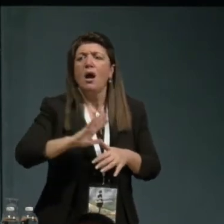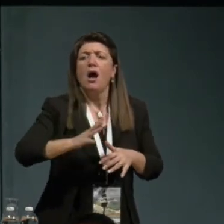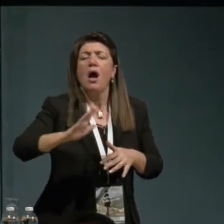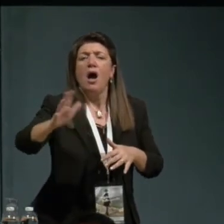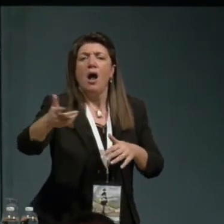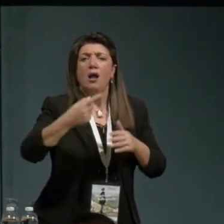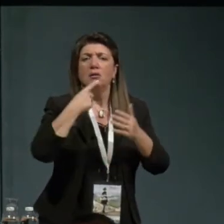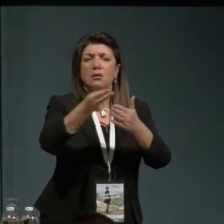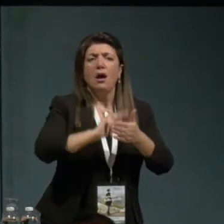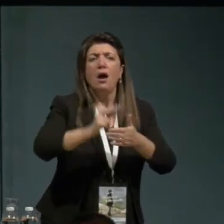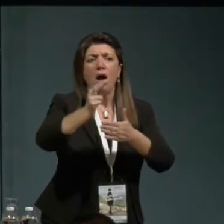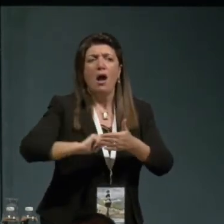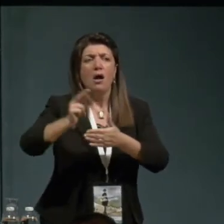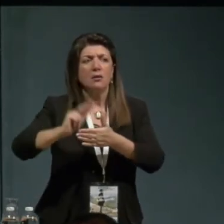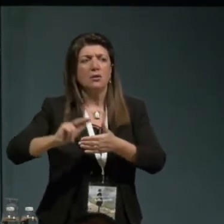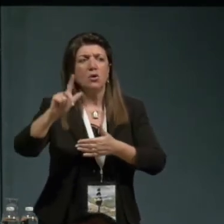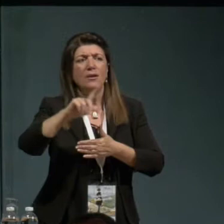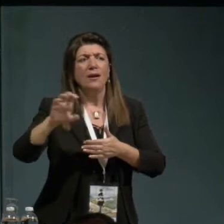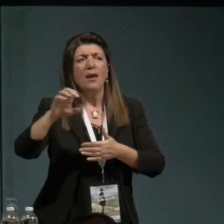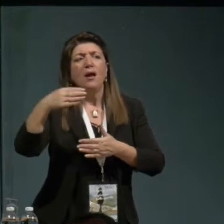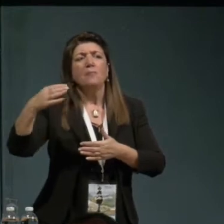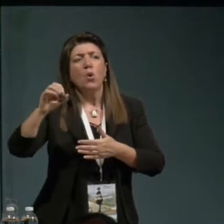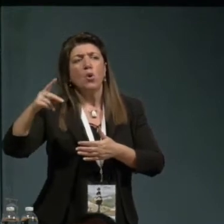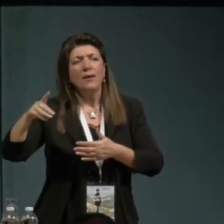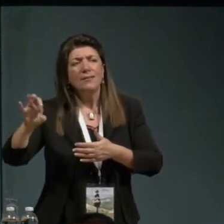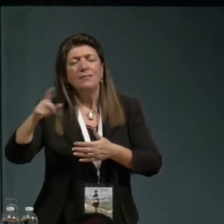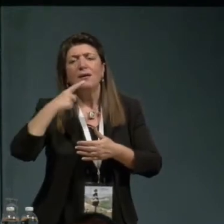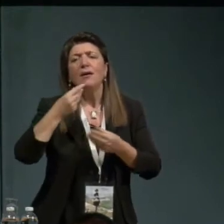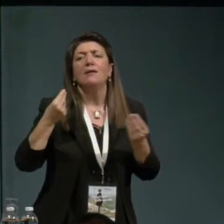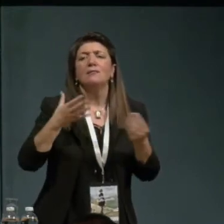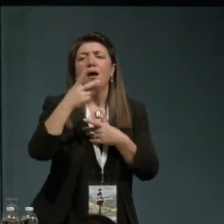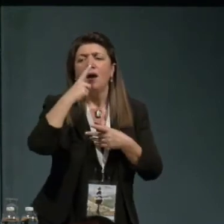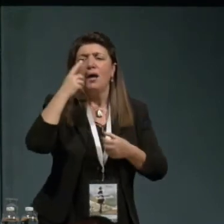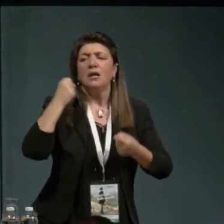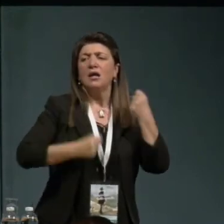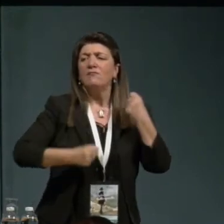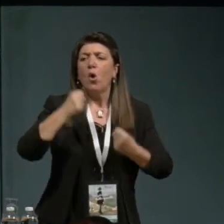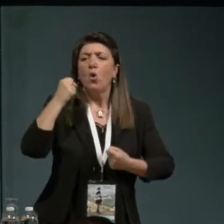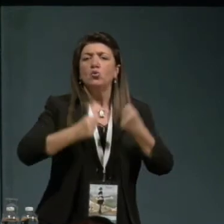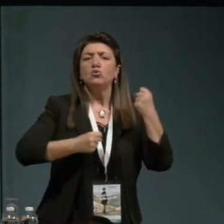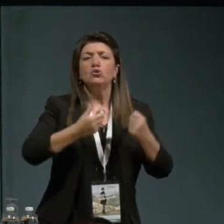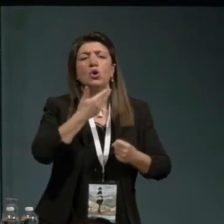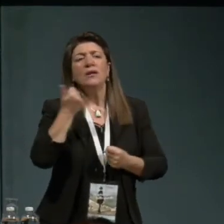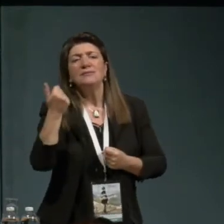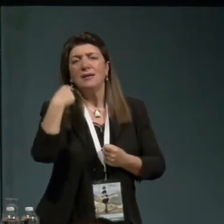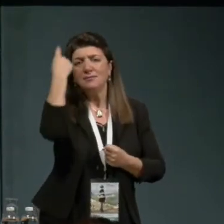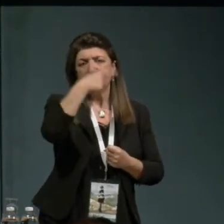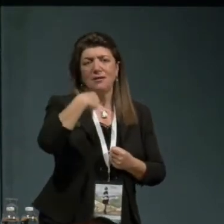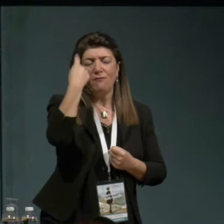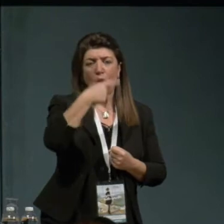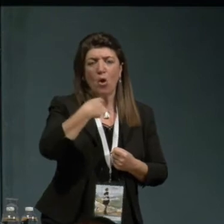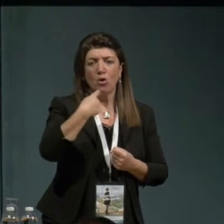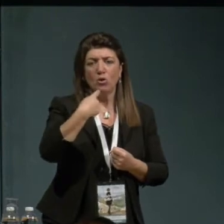Le Monde, intitolati una rivoluzione senza volto, sans visage. Poi